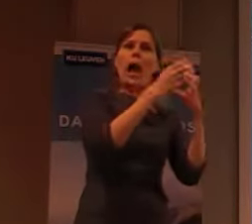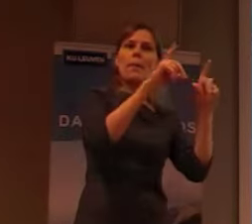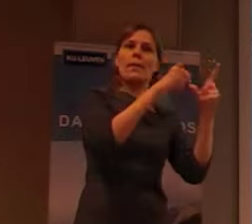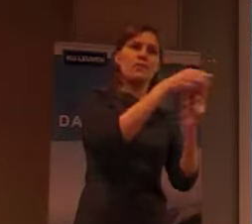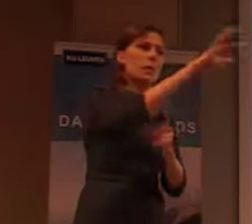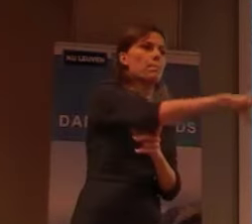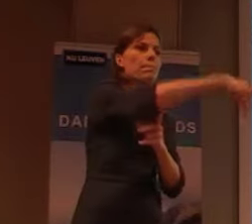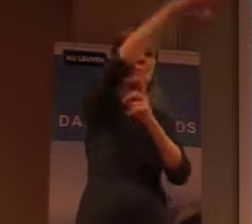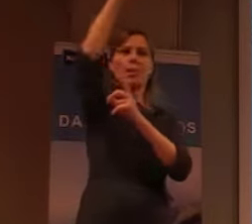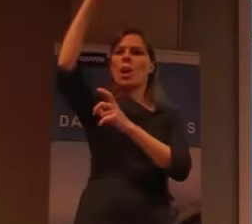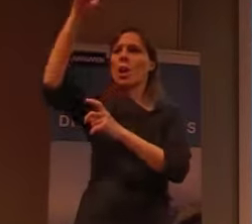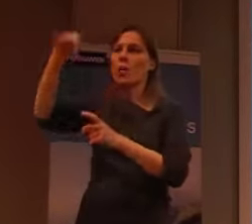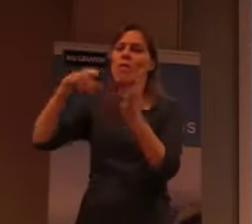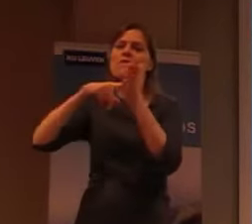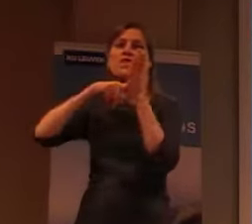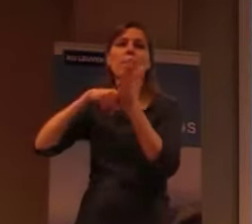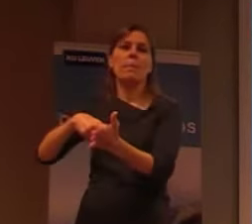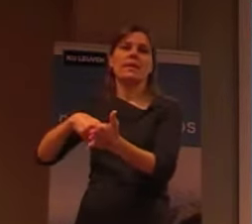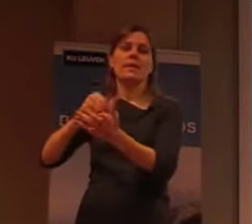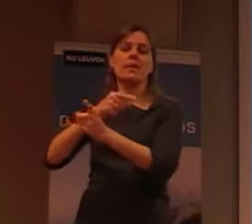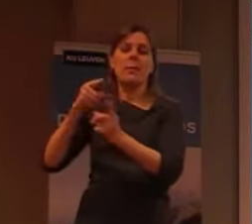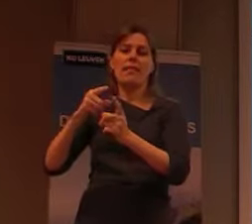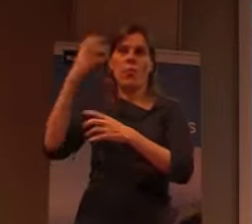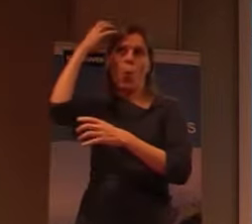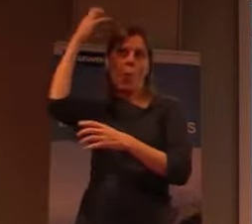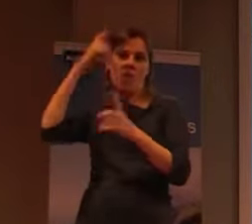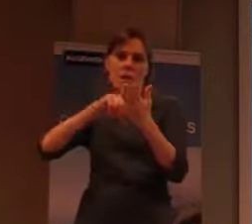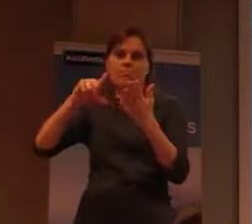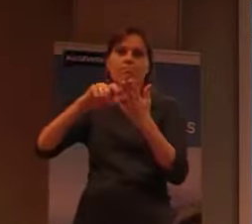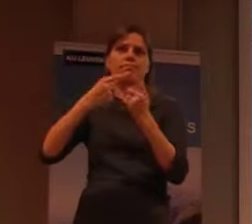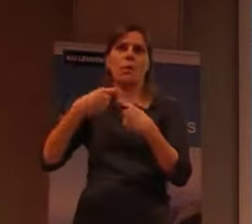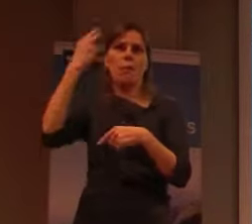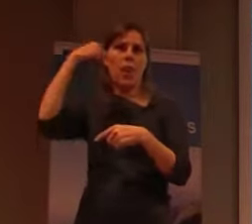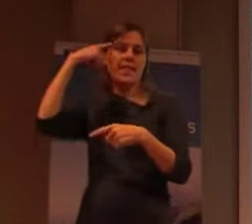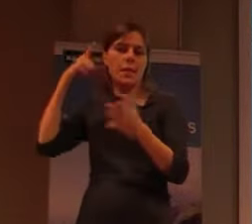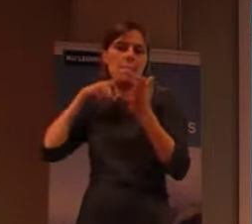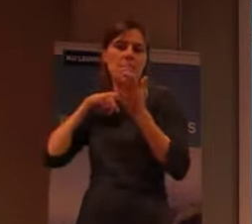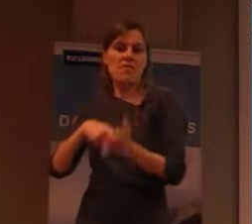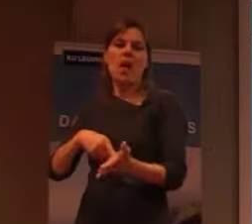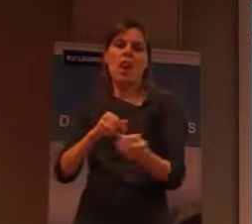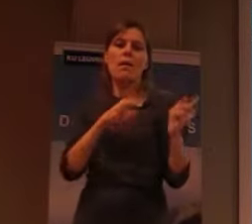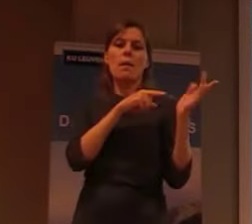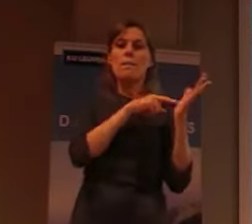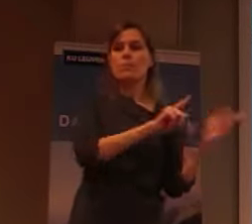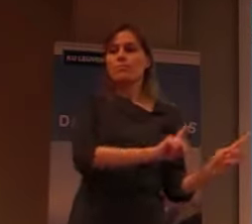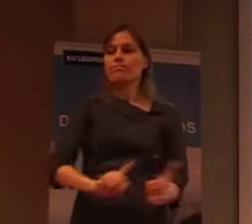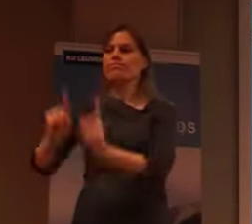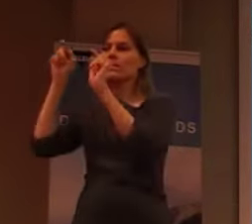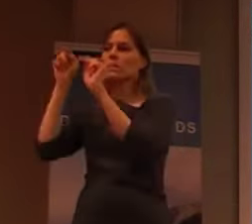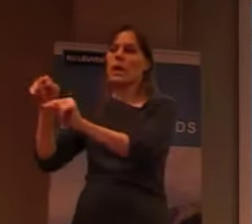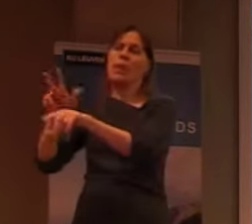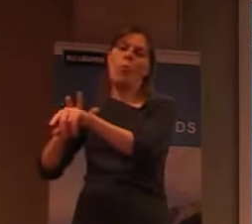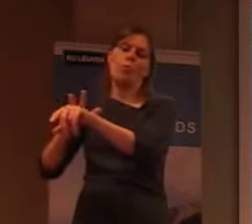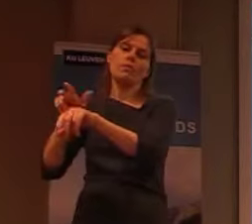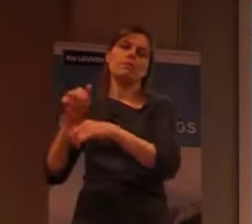verplicht. Met een orde van de overheid. Van de politie. Verplicht om daar te gaan horen.